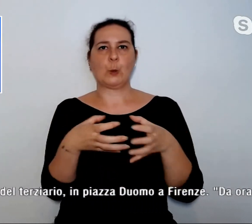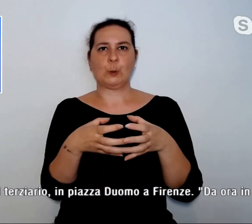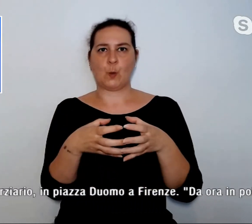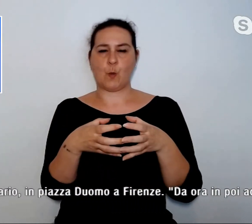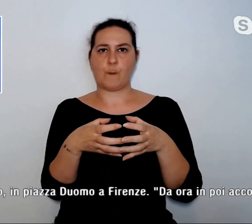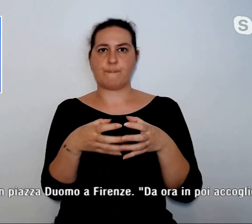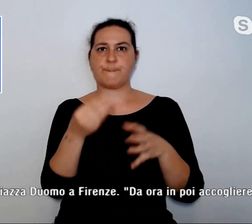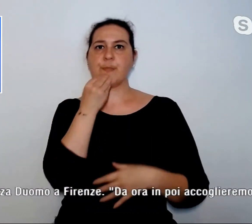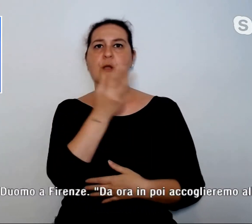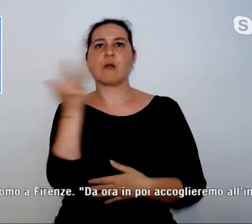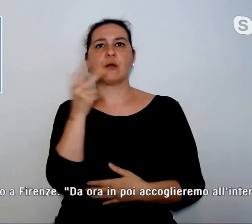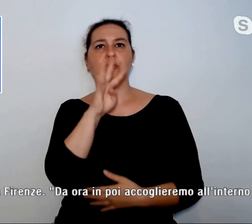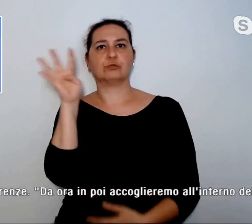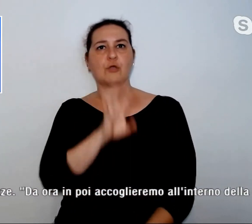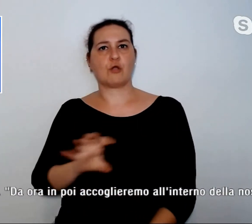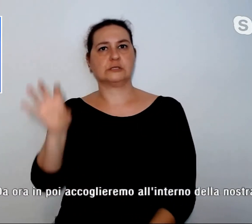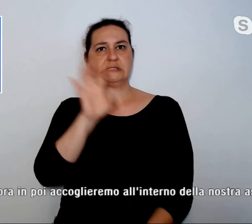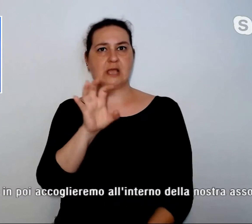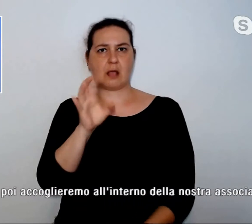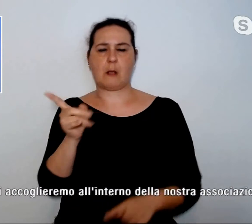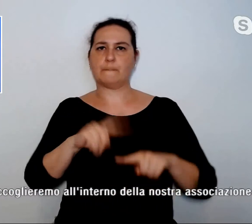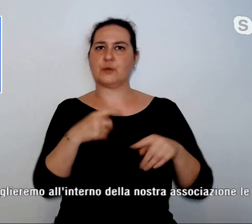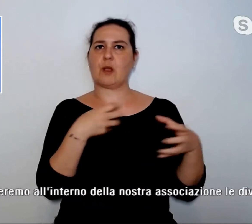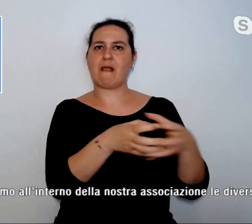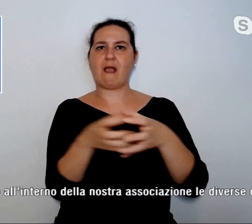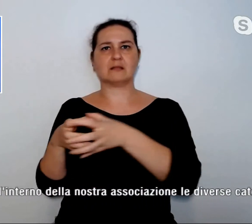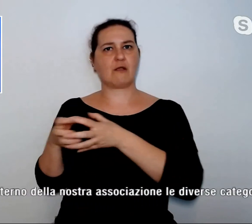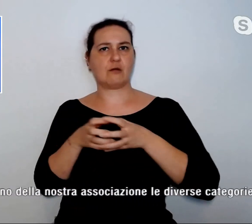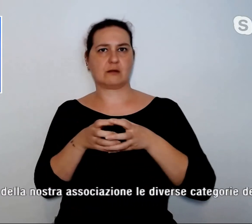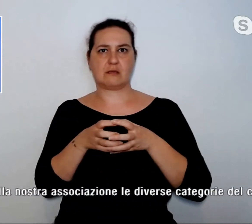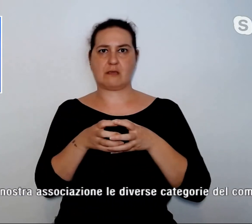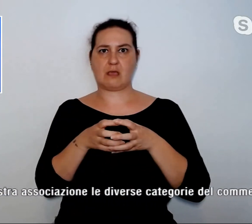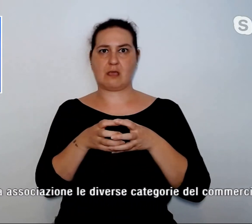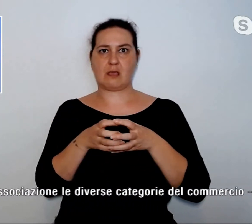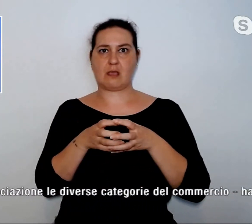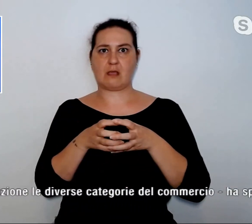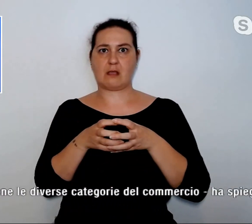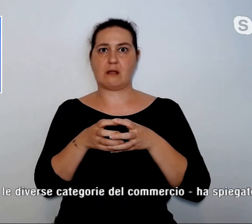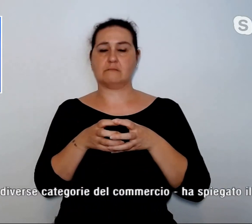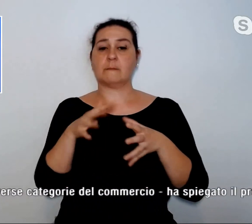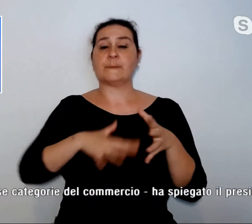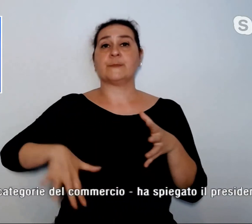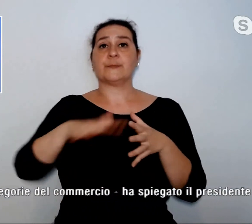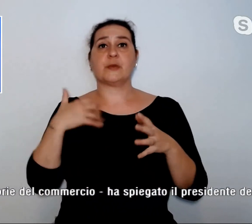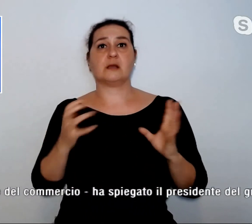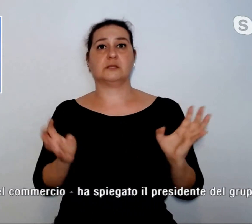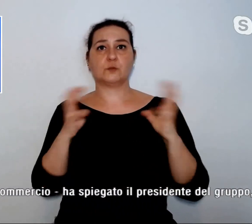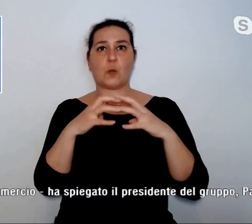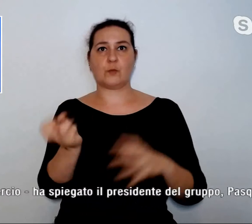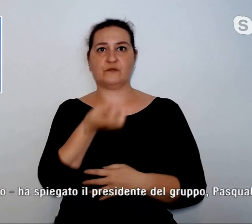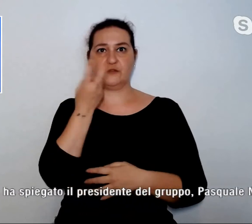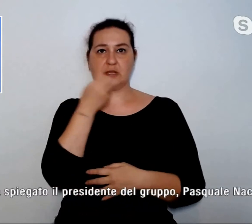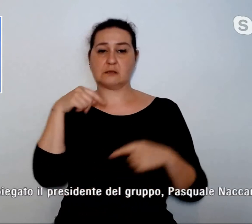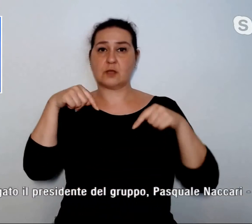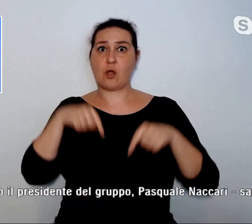e aperta alle altre categorie del terziario, in piazza Duomo a Firenze. Da ora in poi